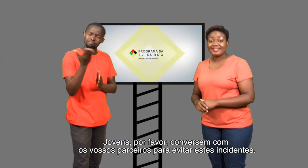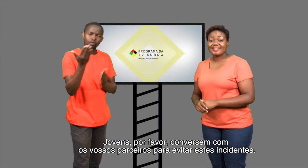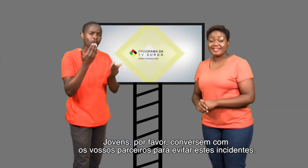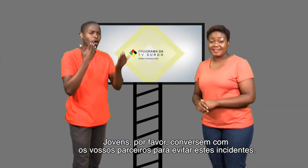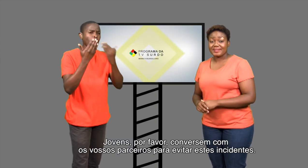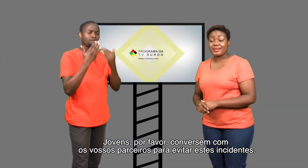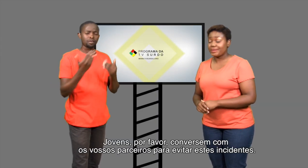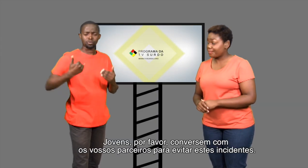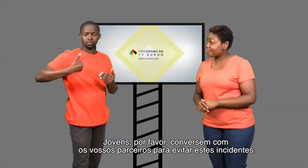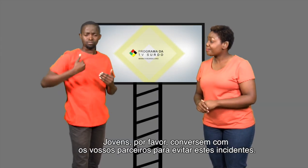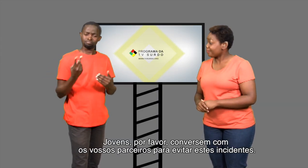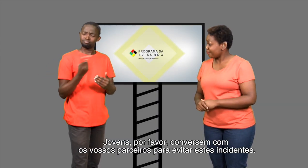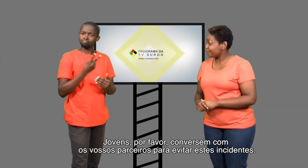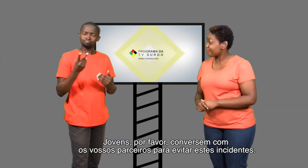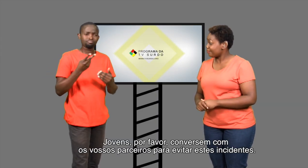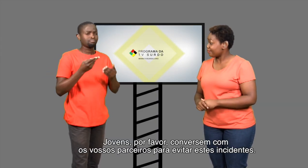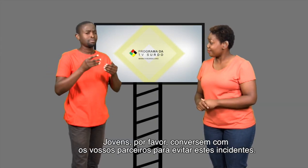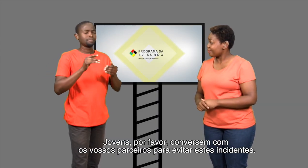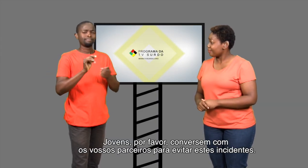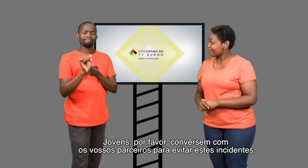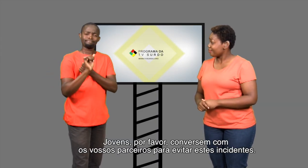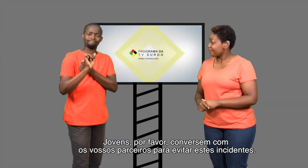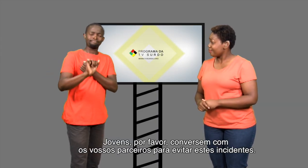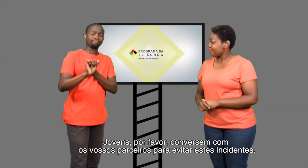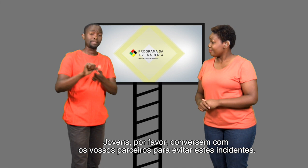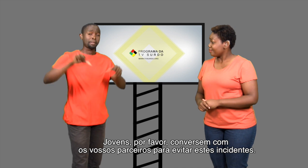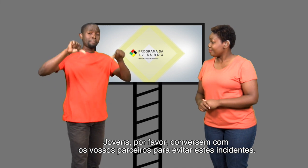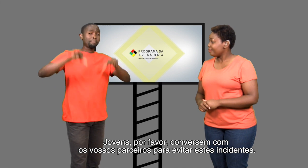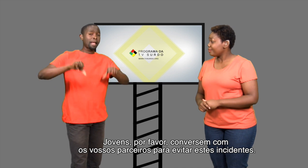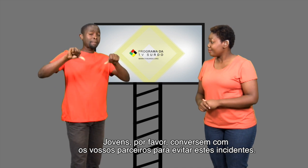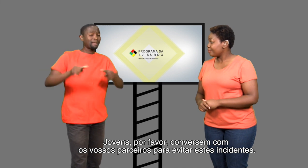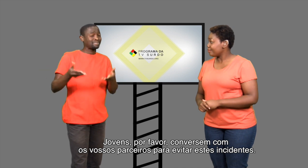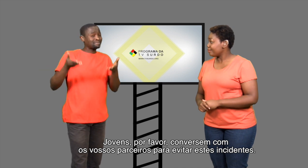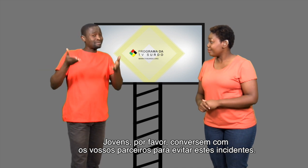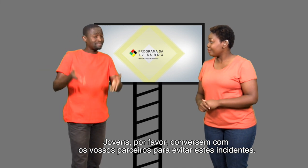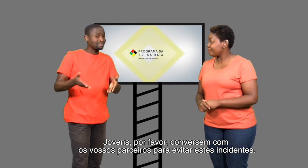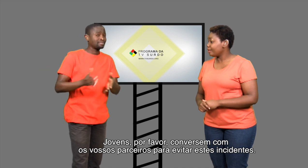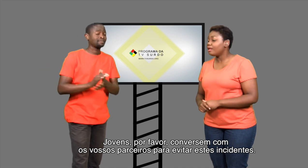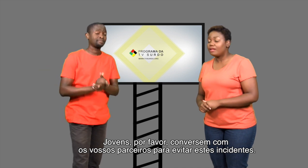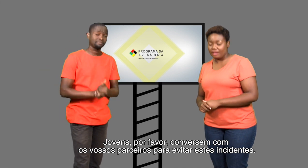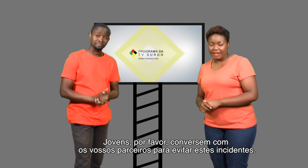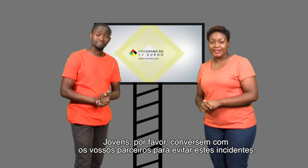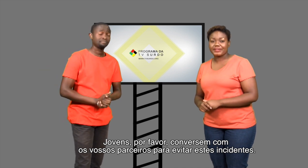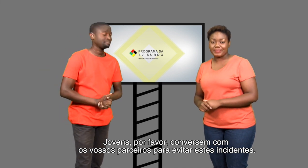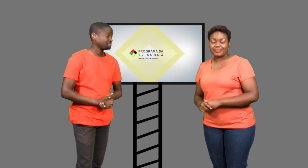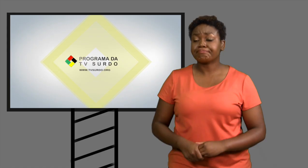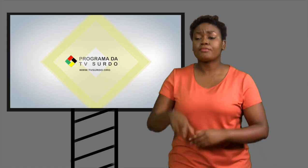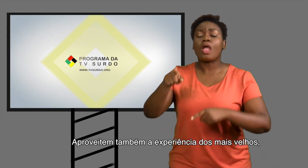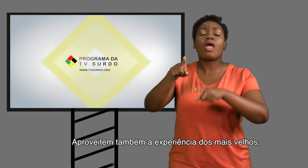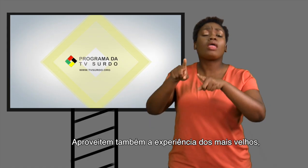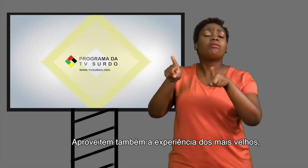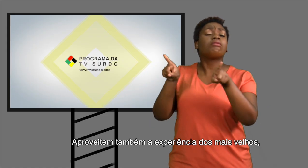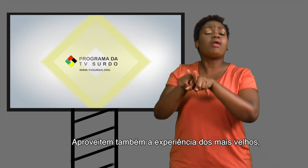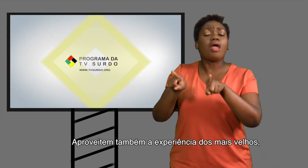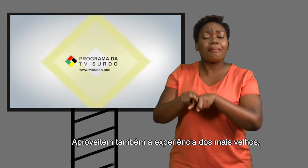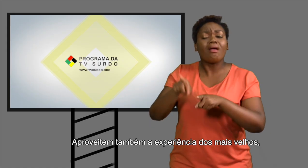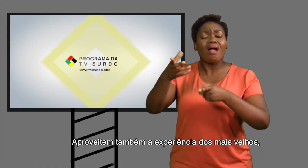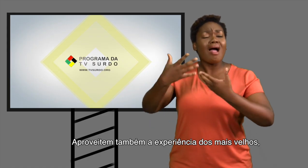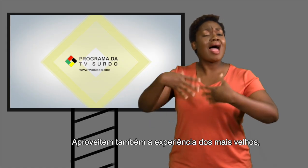por favor, conversem com os vossos parceiros para evitar estes incidentes. Aproveitem também